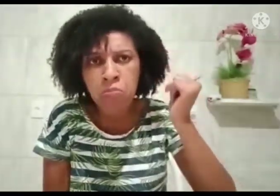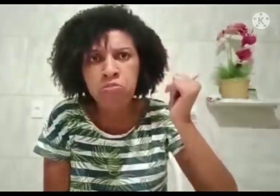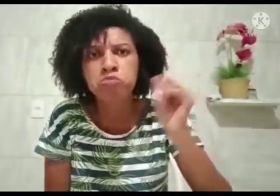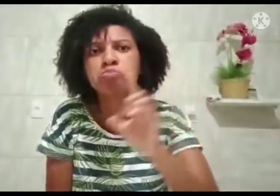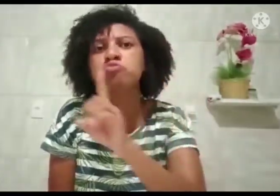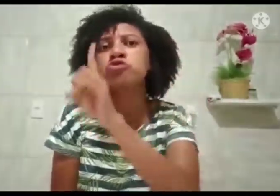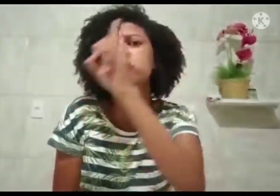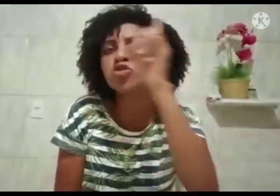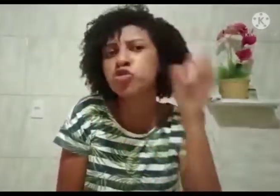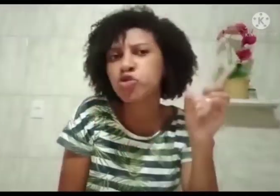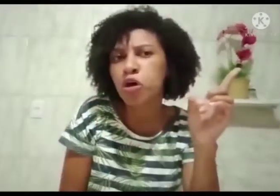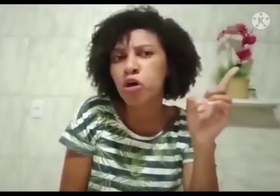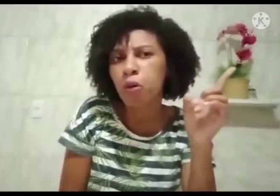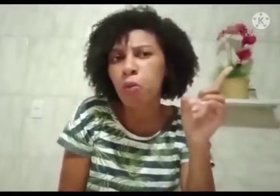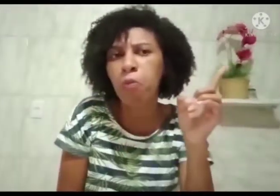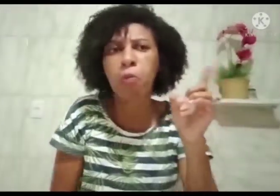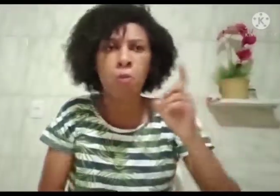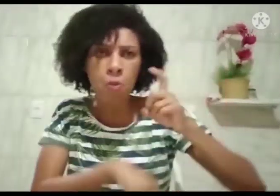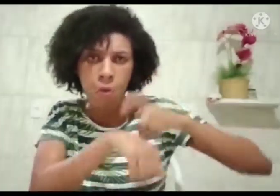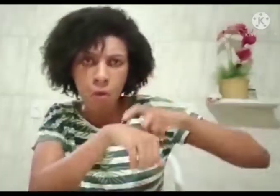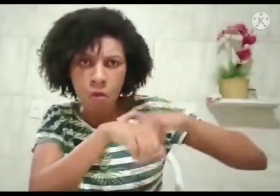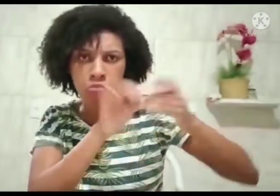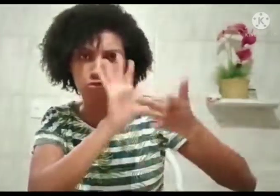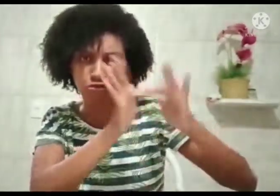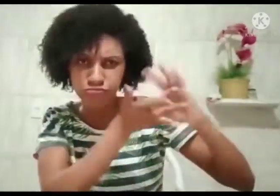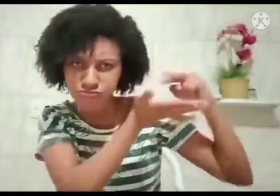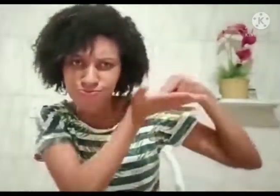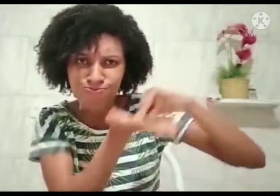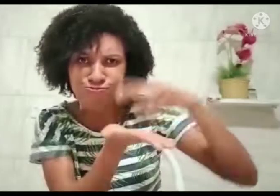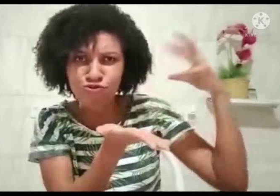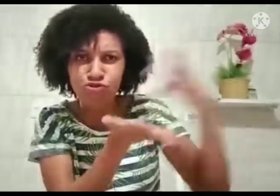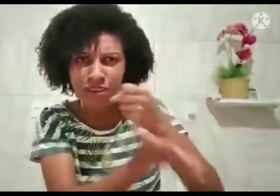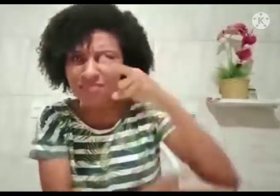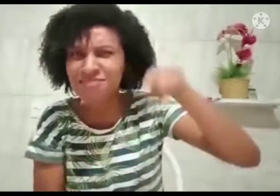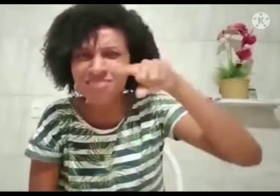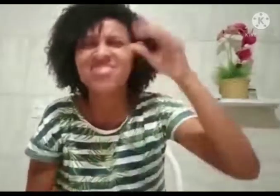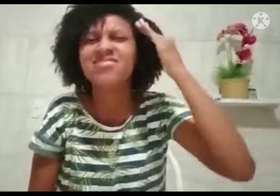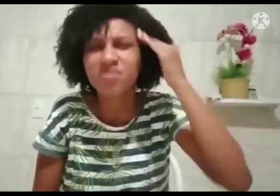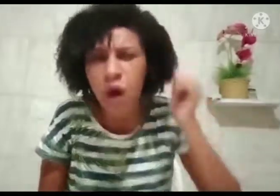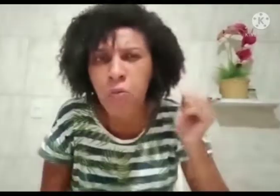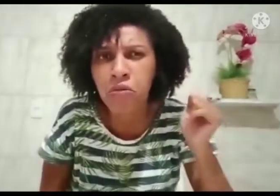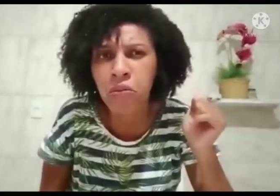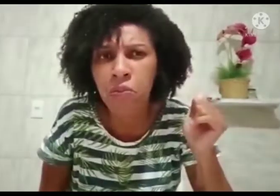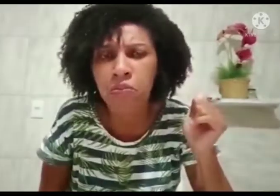Vocês sabem, o dia e a hora que Jesus vai voltar e nos resgatar, sabem?